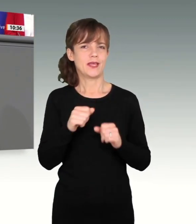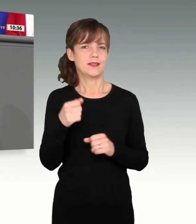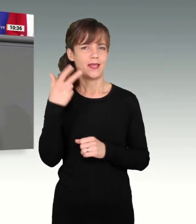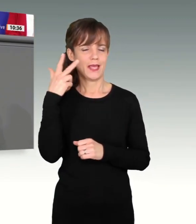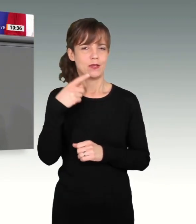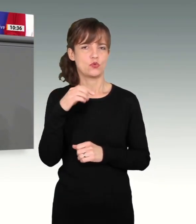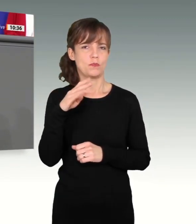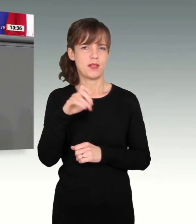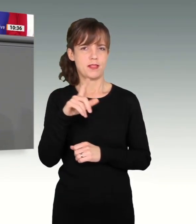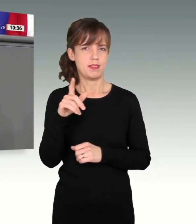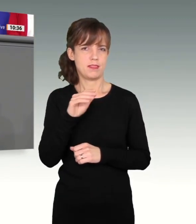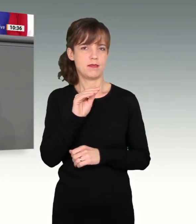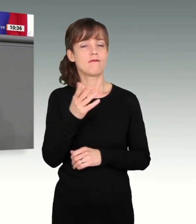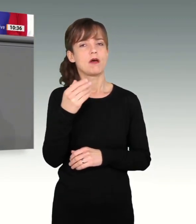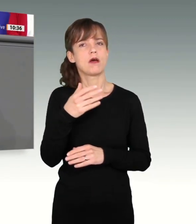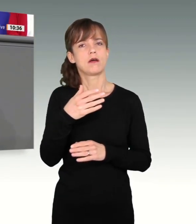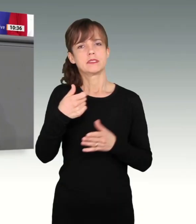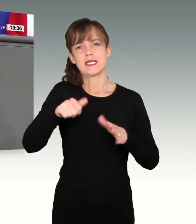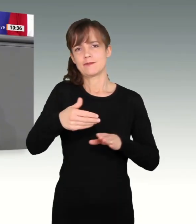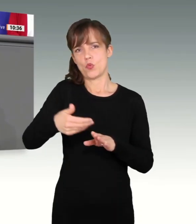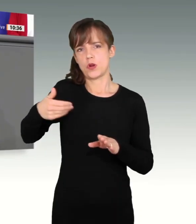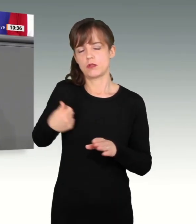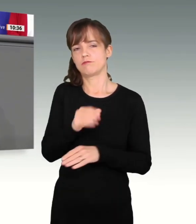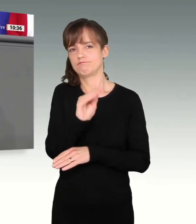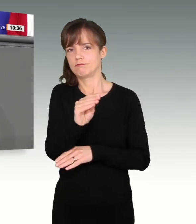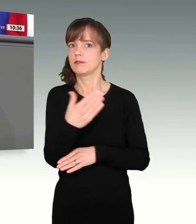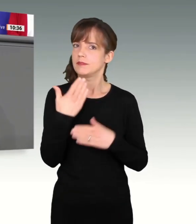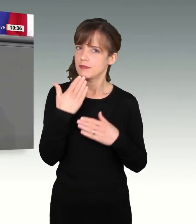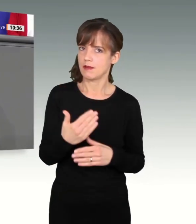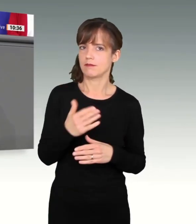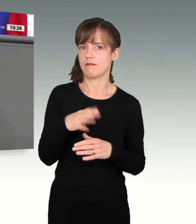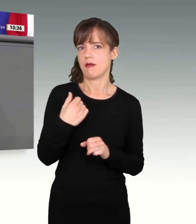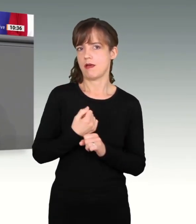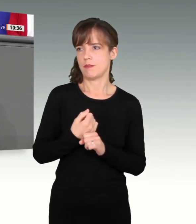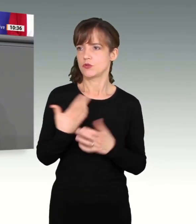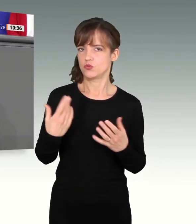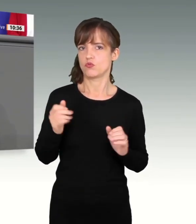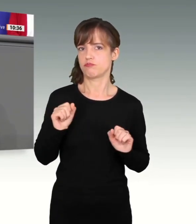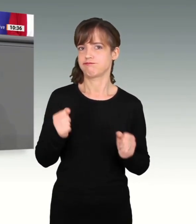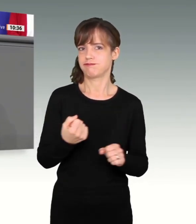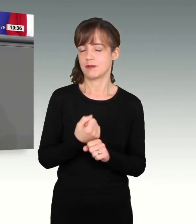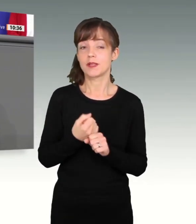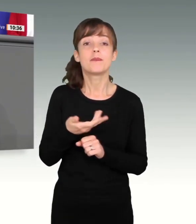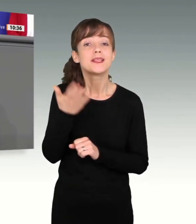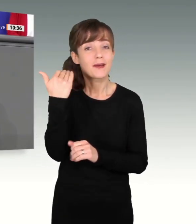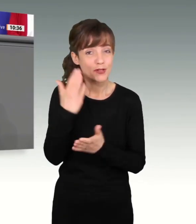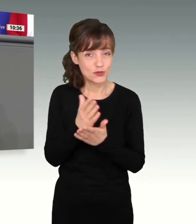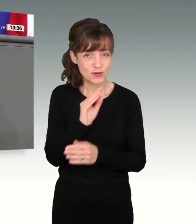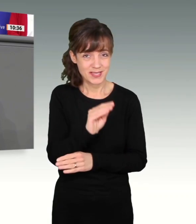meinen Respekt ausgesprochen. Danke für die geleistete Arbeit. Aber ich sagte schon damals, dass die